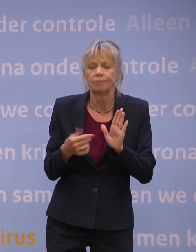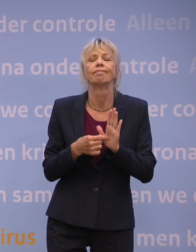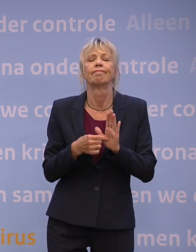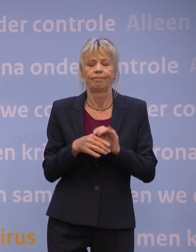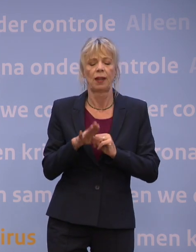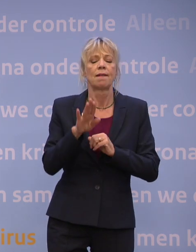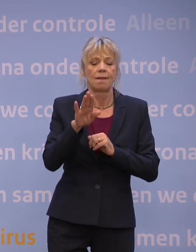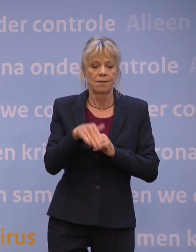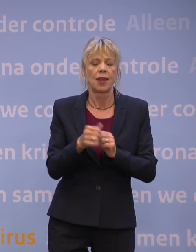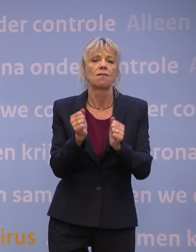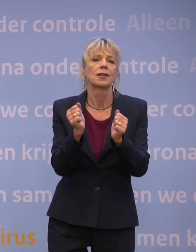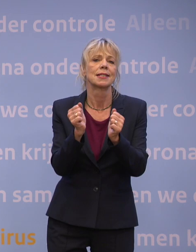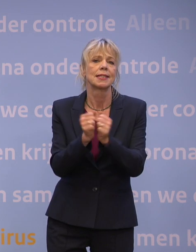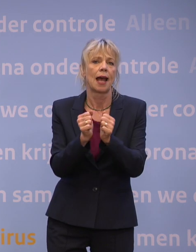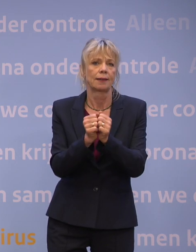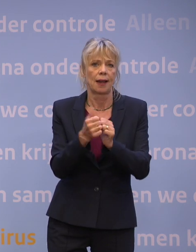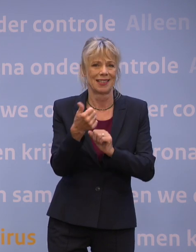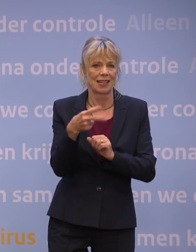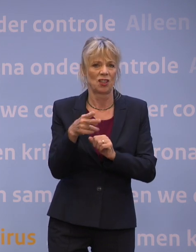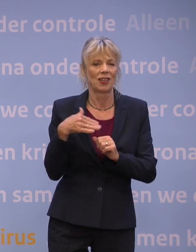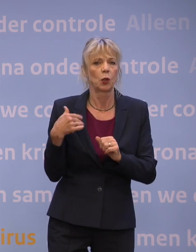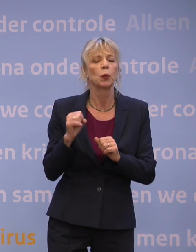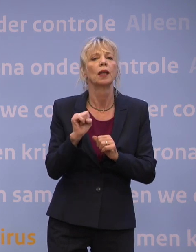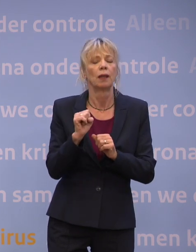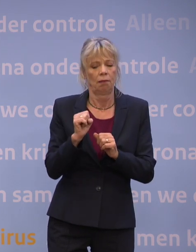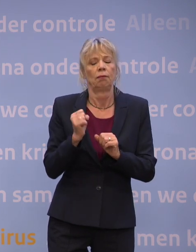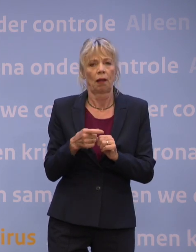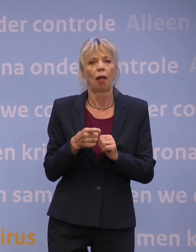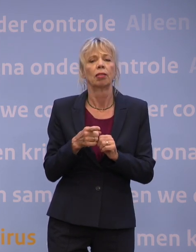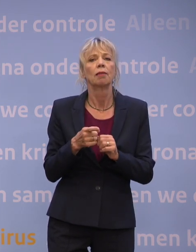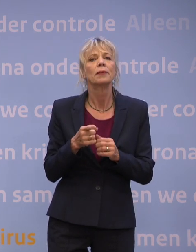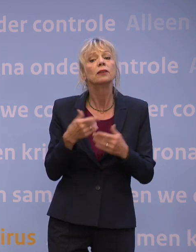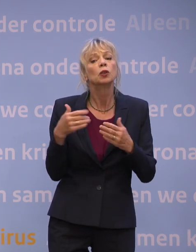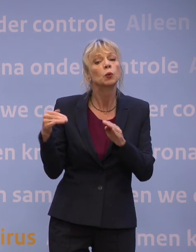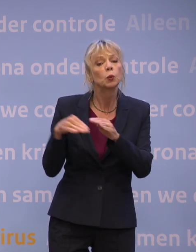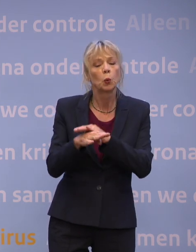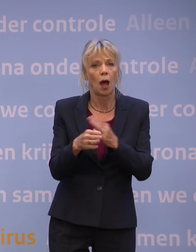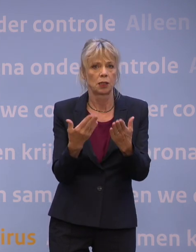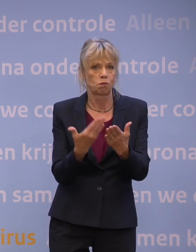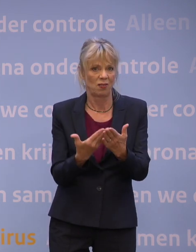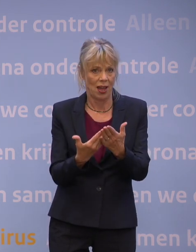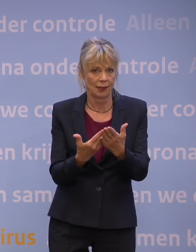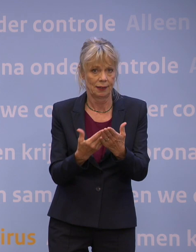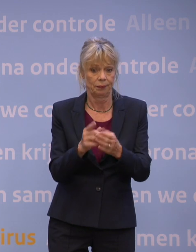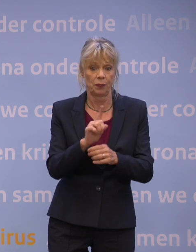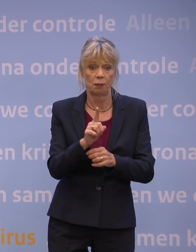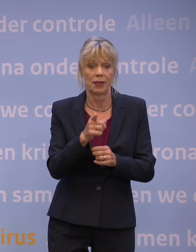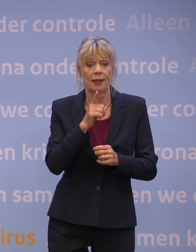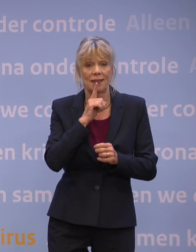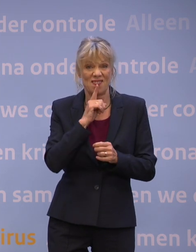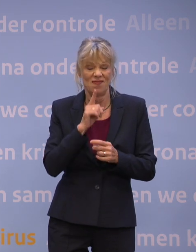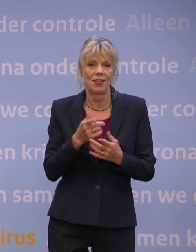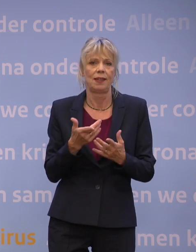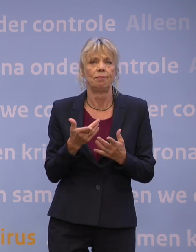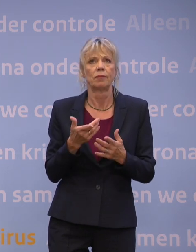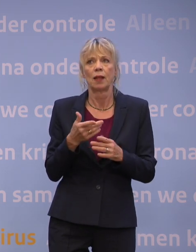26 juni door te werken met toegangsbewijzen. Elke klant, gast of bezoeker, die minder dan veertig uur